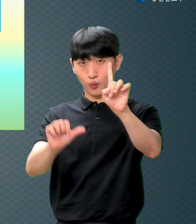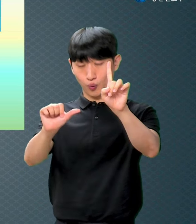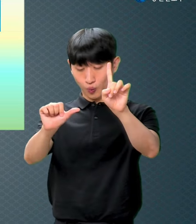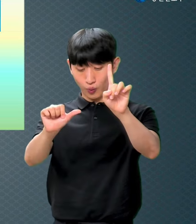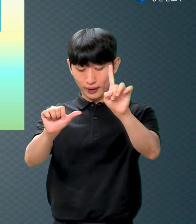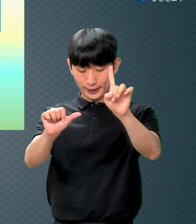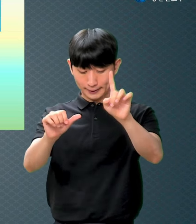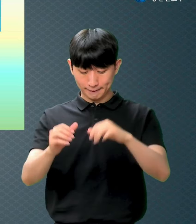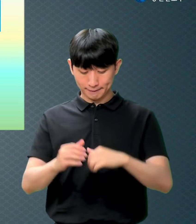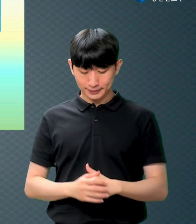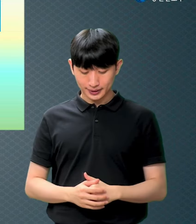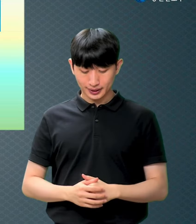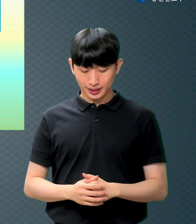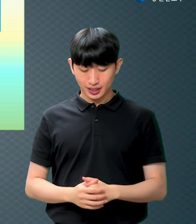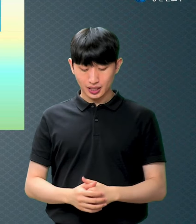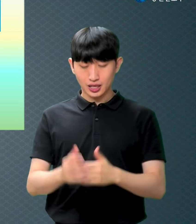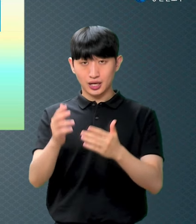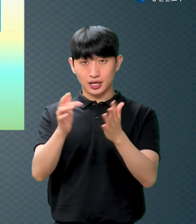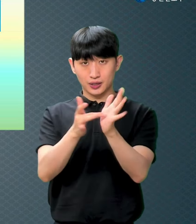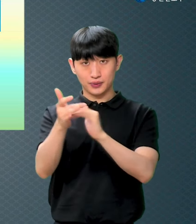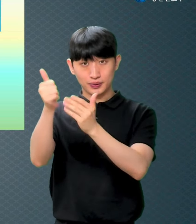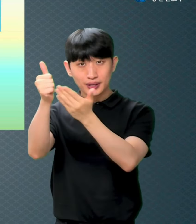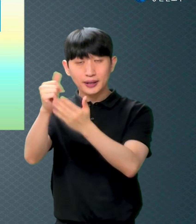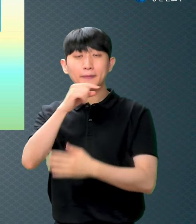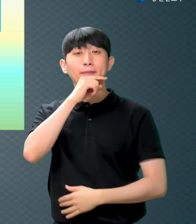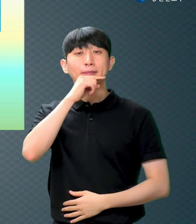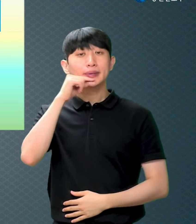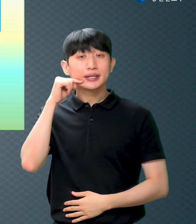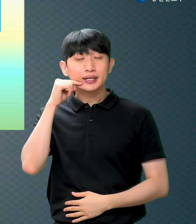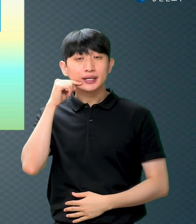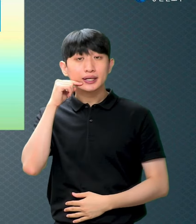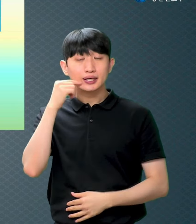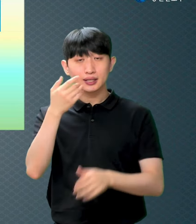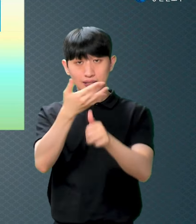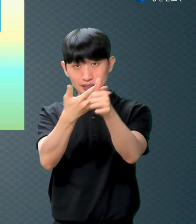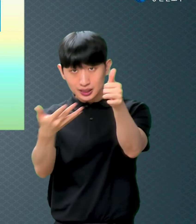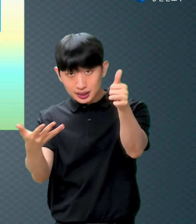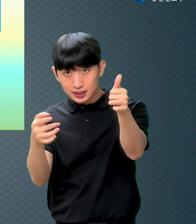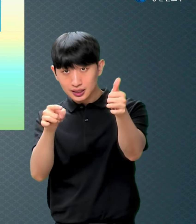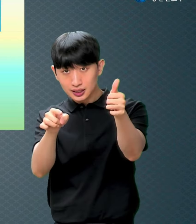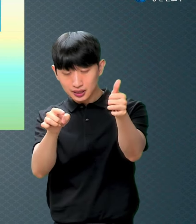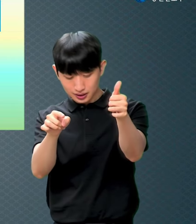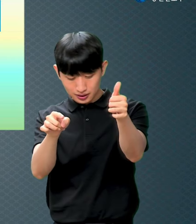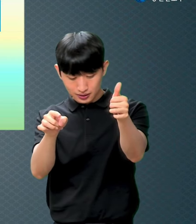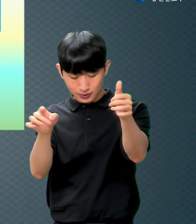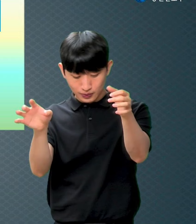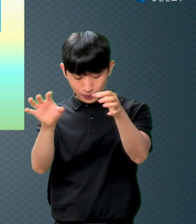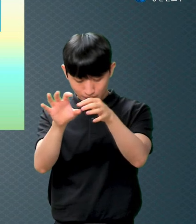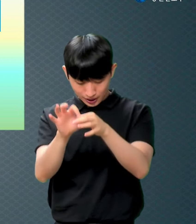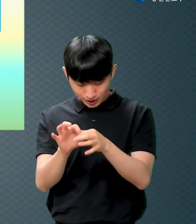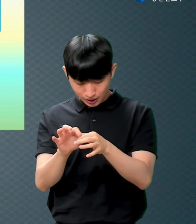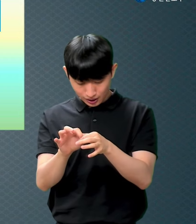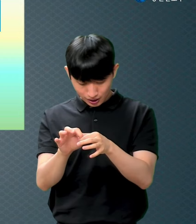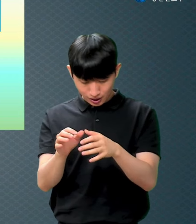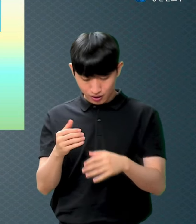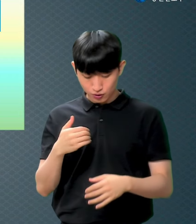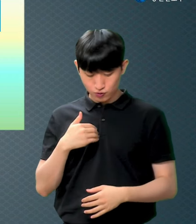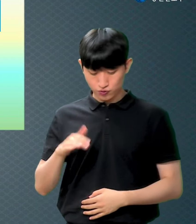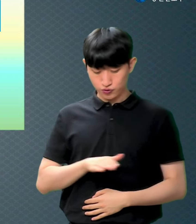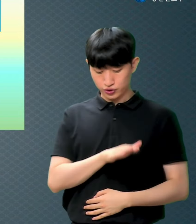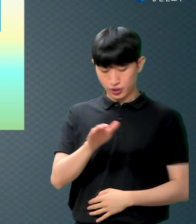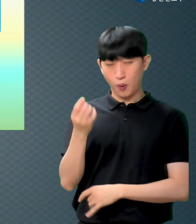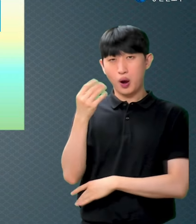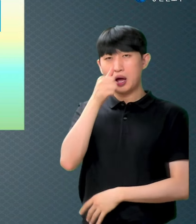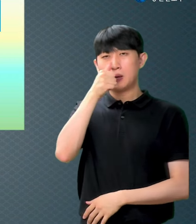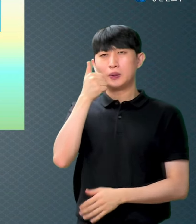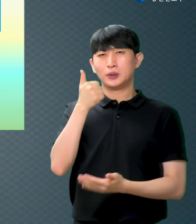그의 피로 우리 죄에서 우리를 어떻게 하셨대요 해방하셨대요